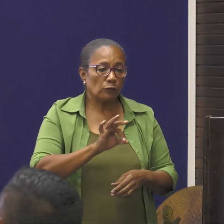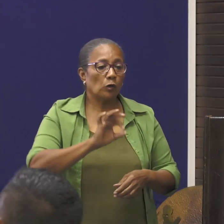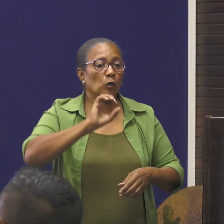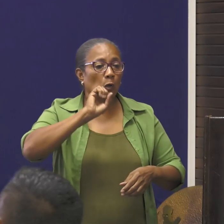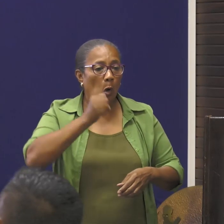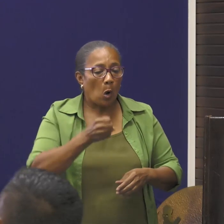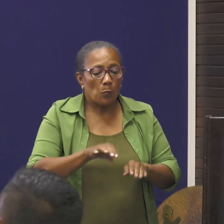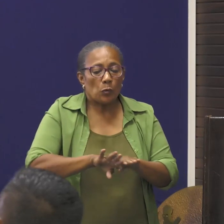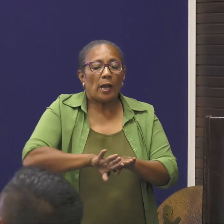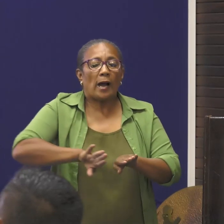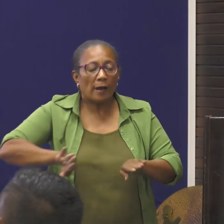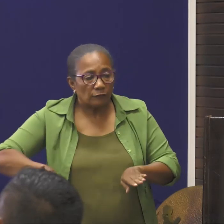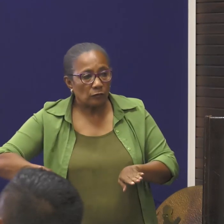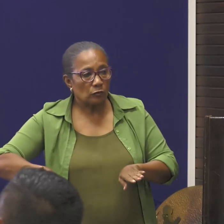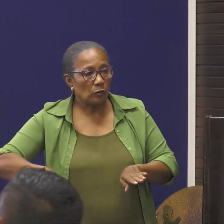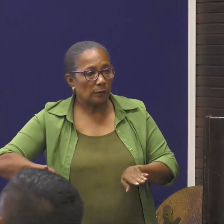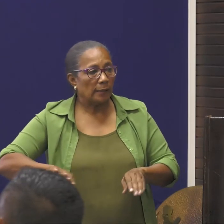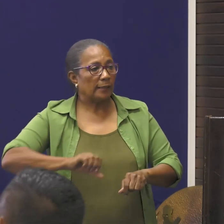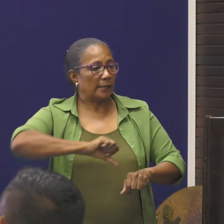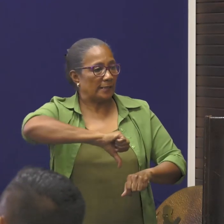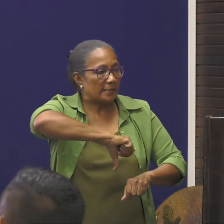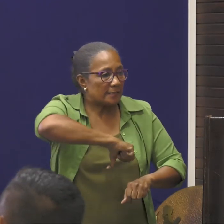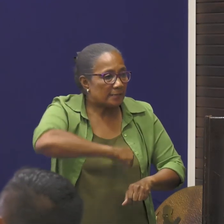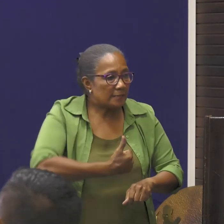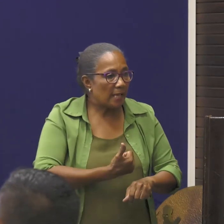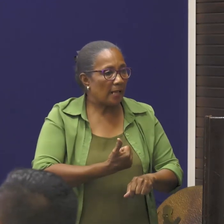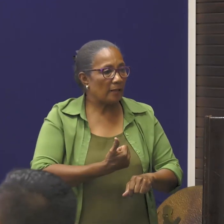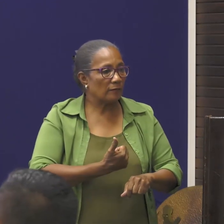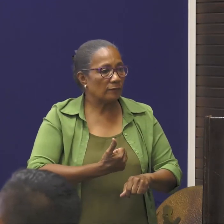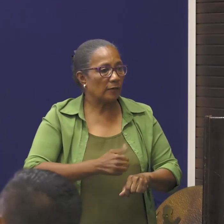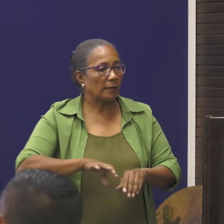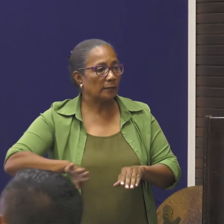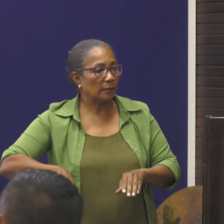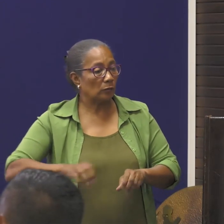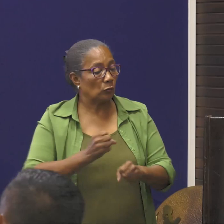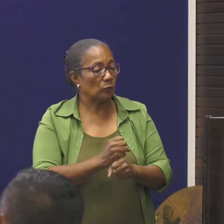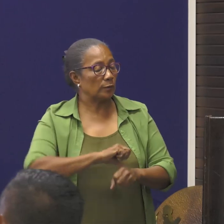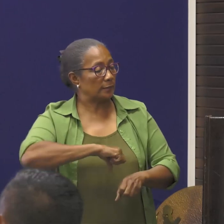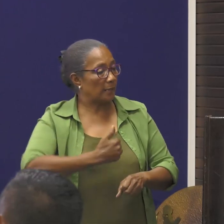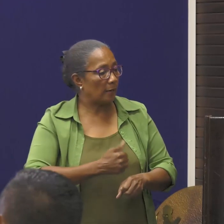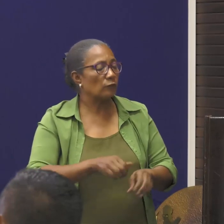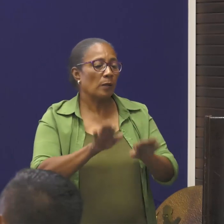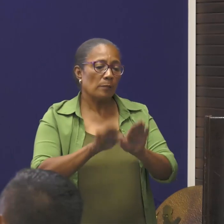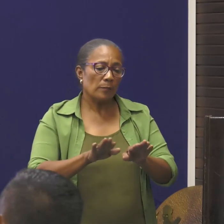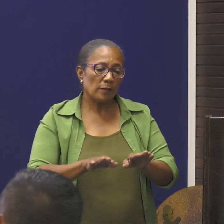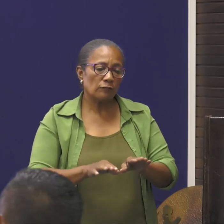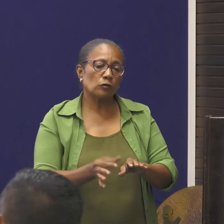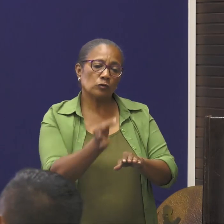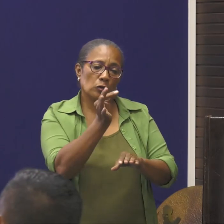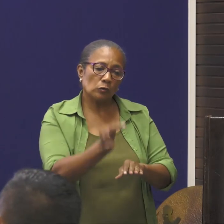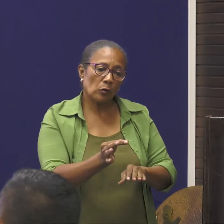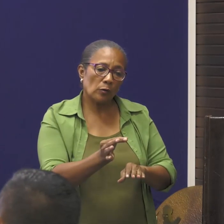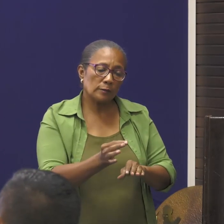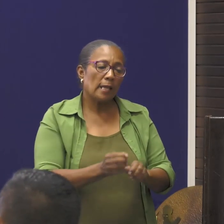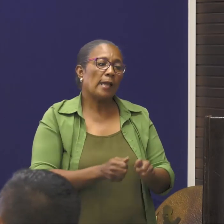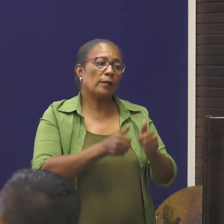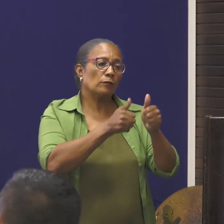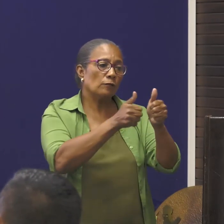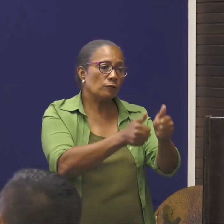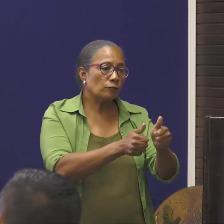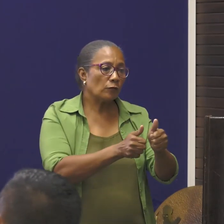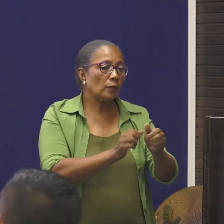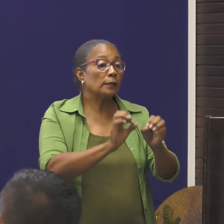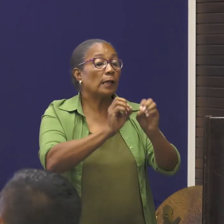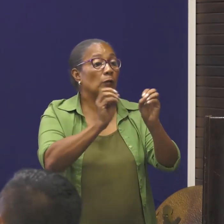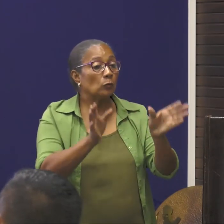u af te zonderen. Dat is zelf quarantaine. Doet u zelf. U blijft rustig thuis, en u volgt natuurlijk, de